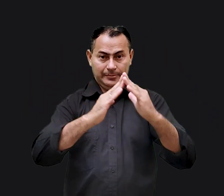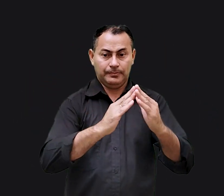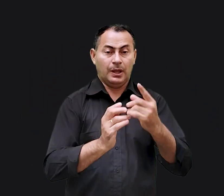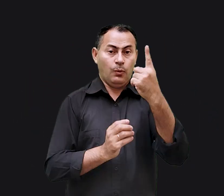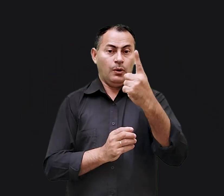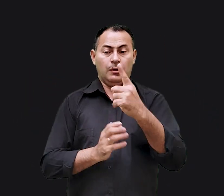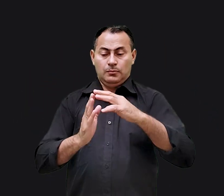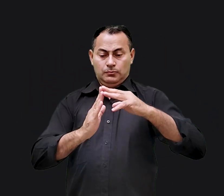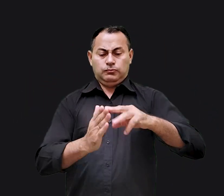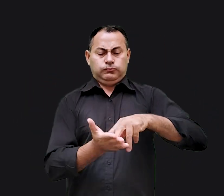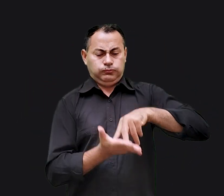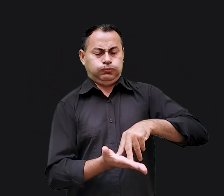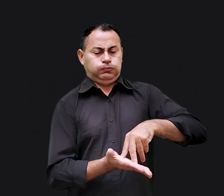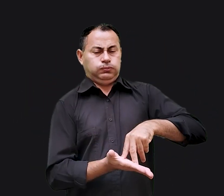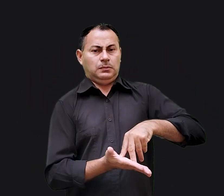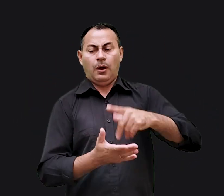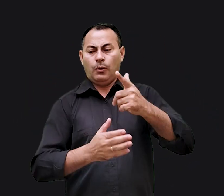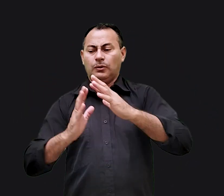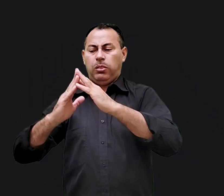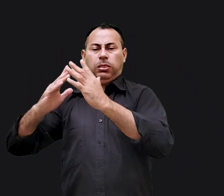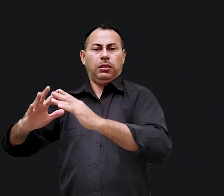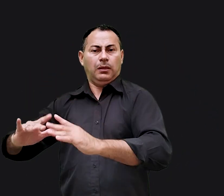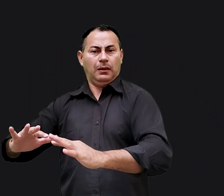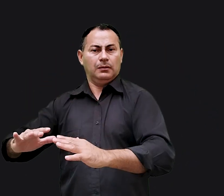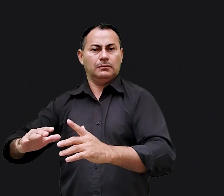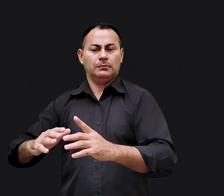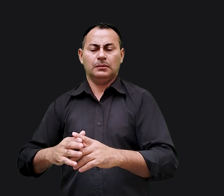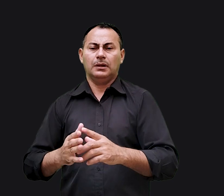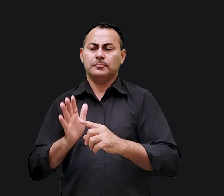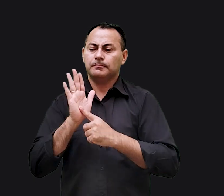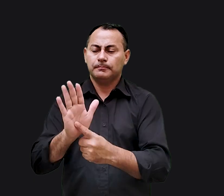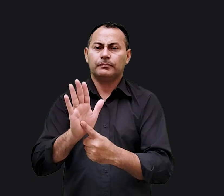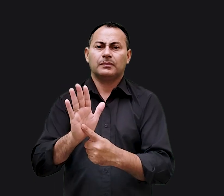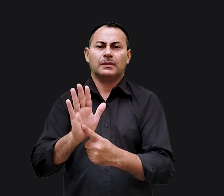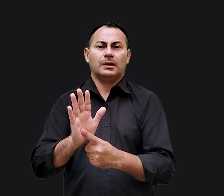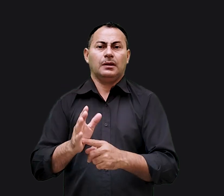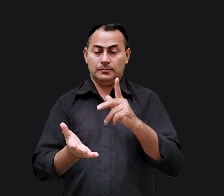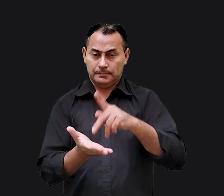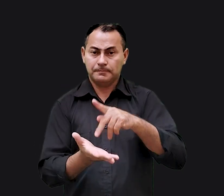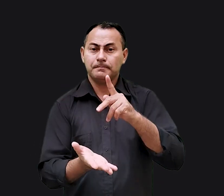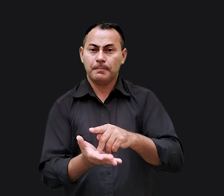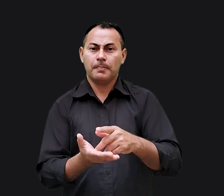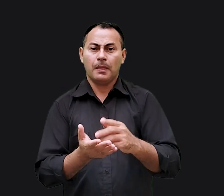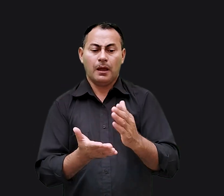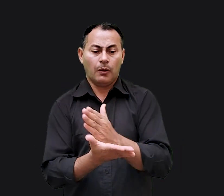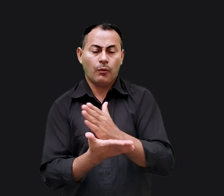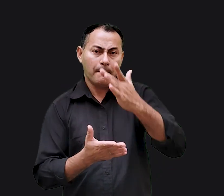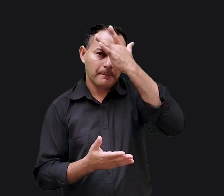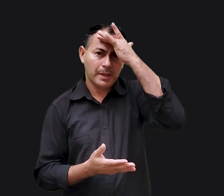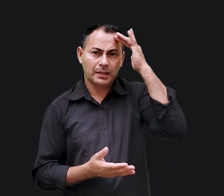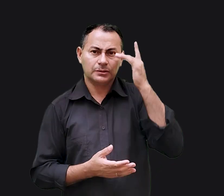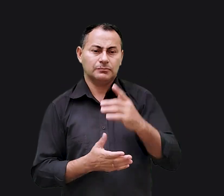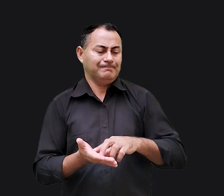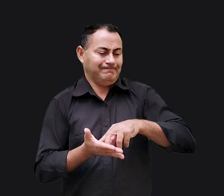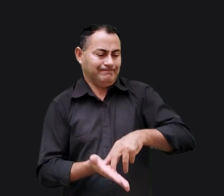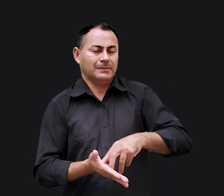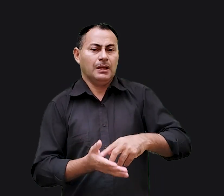casas. Uma delas aguentou a tempestade e a outra não. Essa ilustração é muito realista. Algumas pessoas não